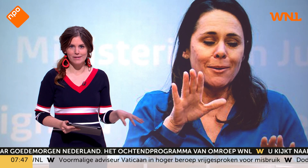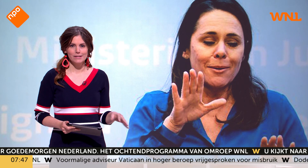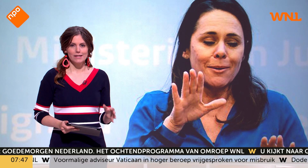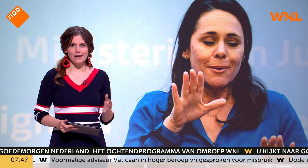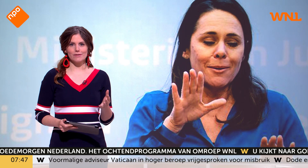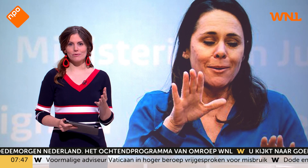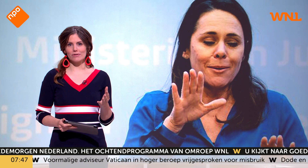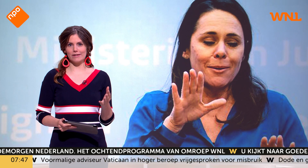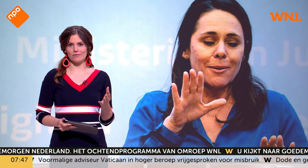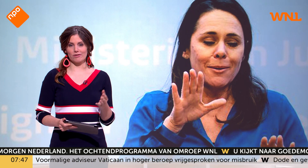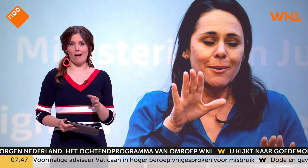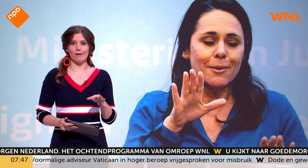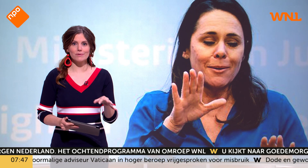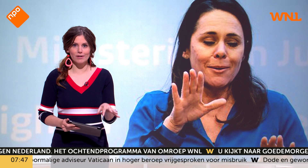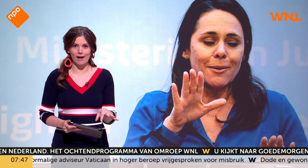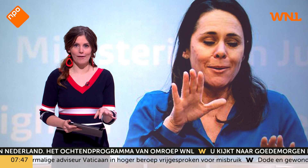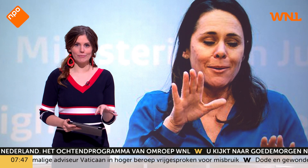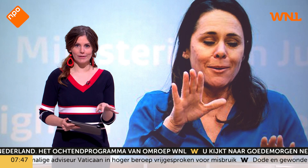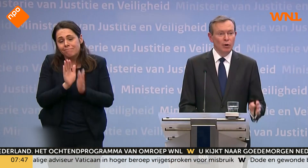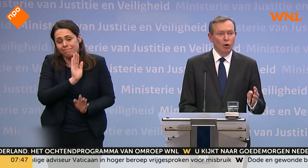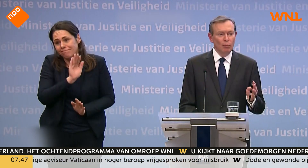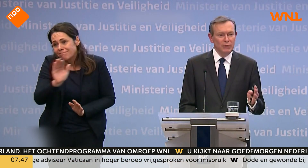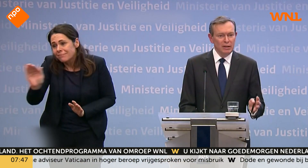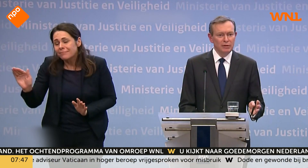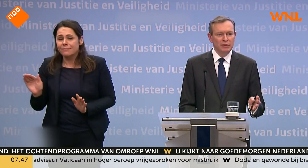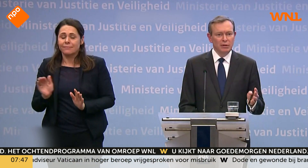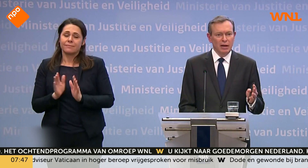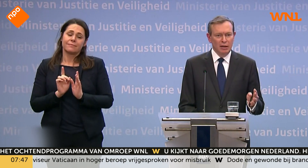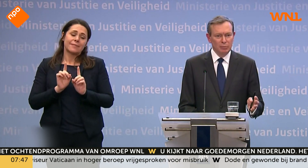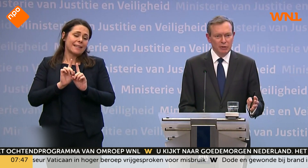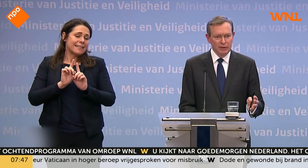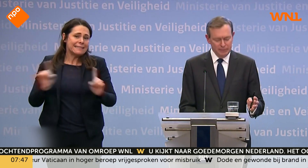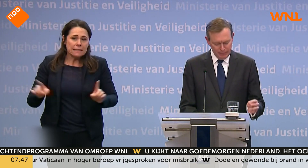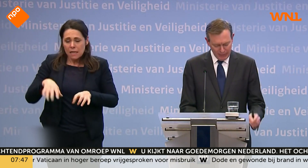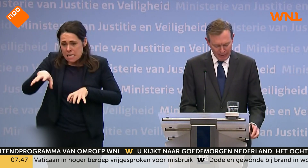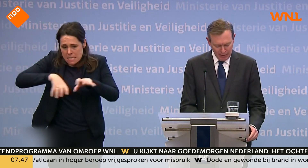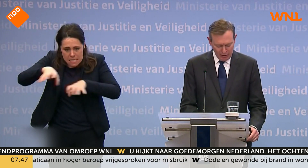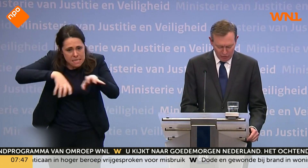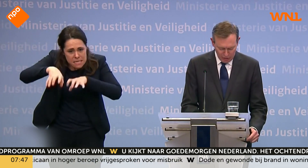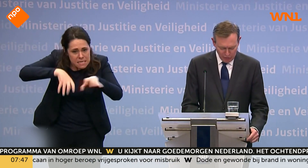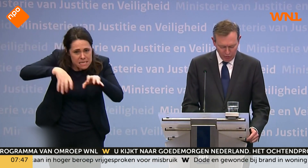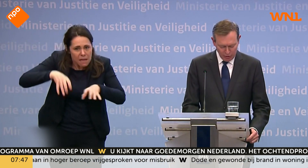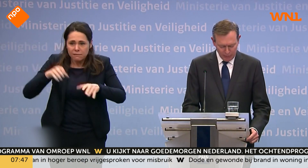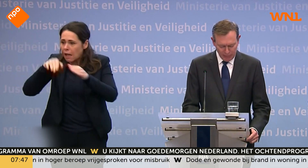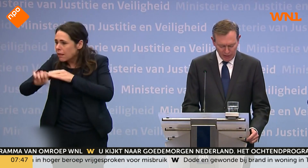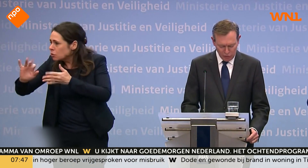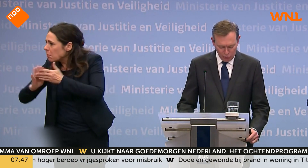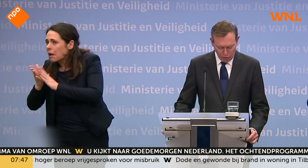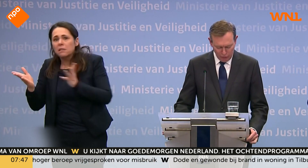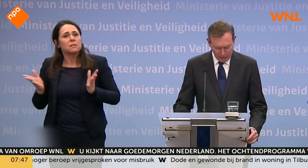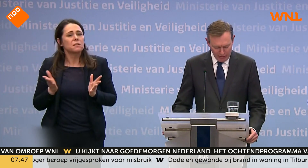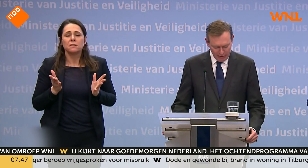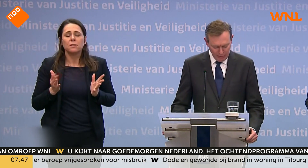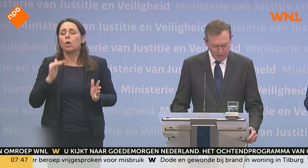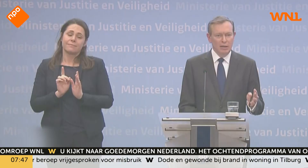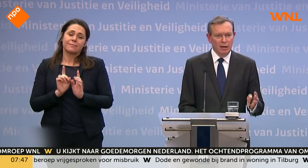naast hem. En toen zei het woord hamsteren uitbeelden, het tolkte, dat was het moment waarop iedereen wist